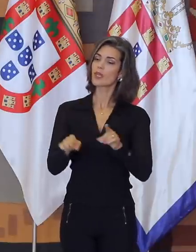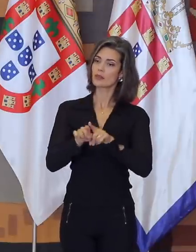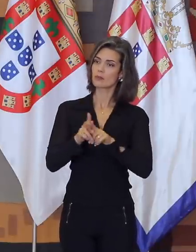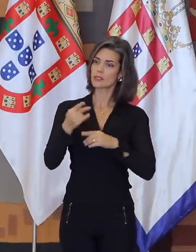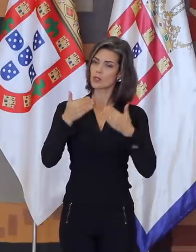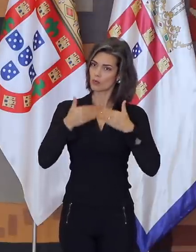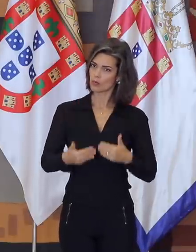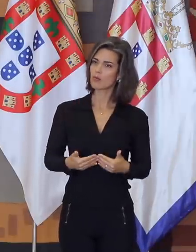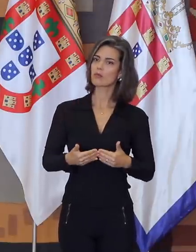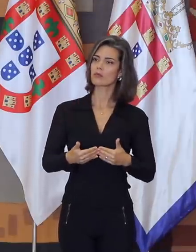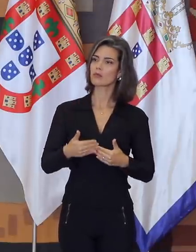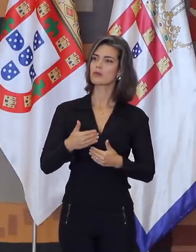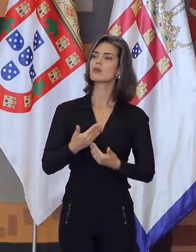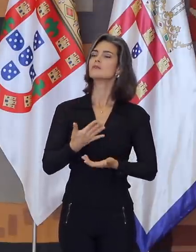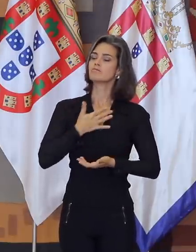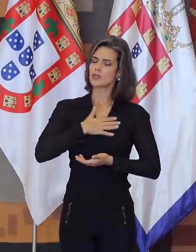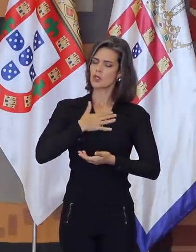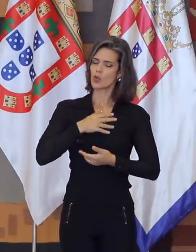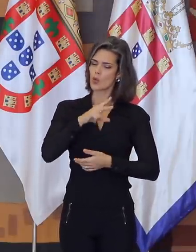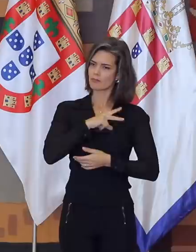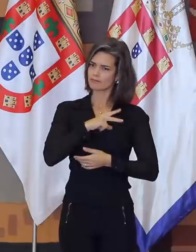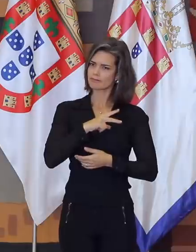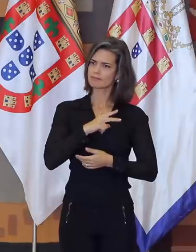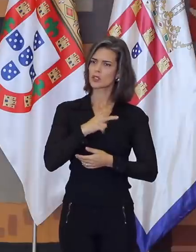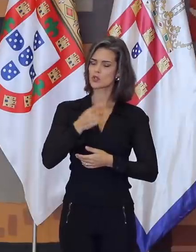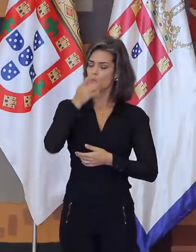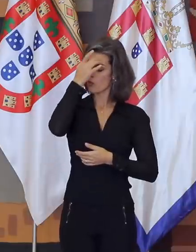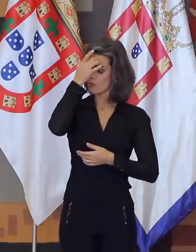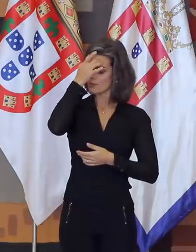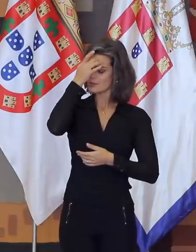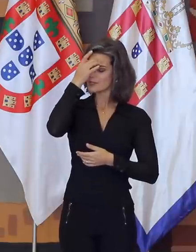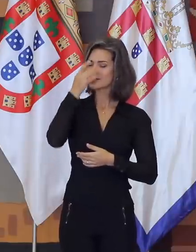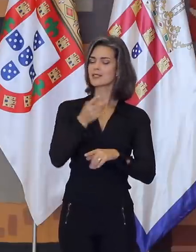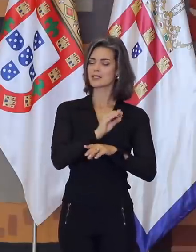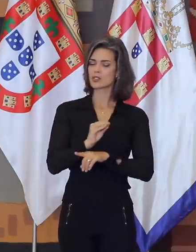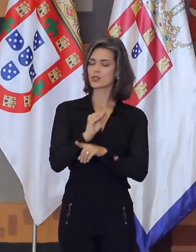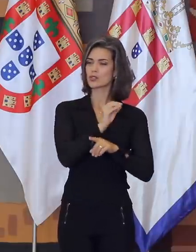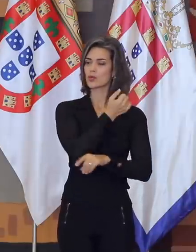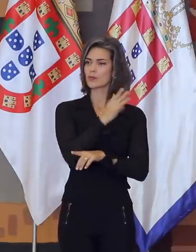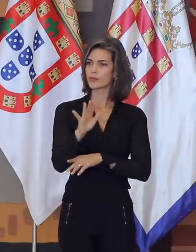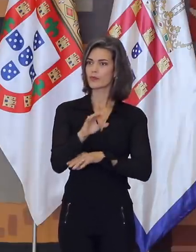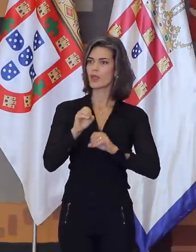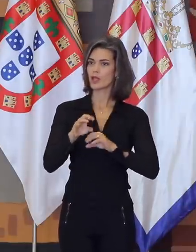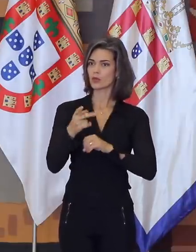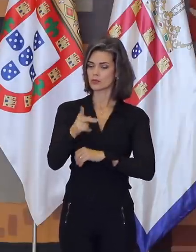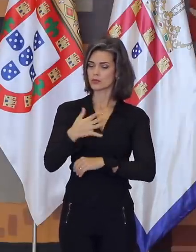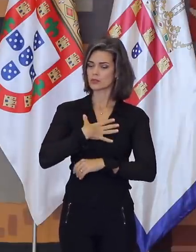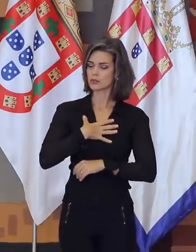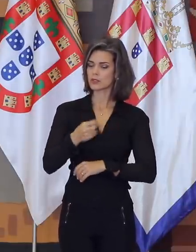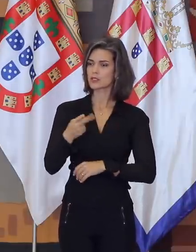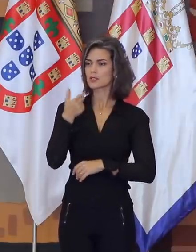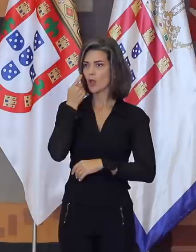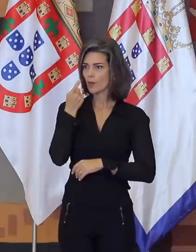suas atitudes e gostos pessoais, sua própria consciência ecológica, a educação dos seus filhos, seus